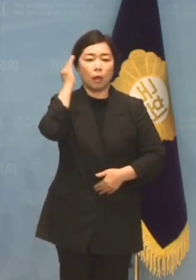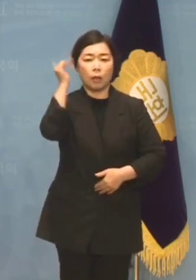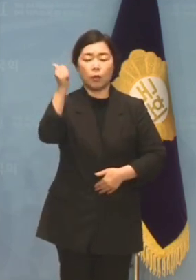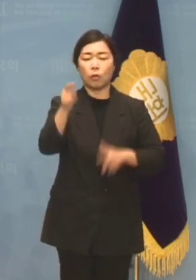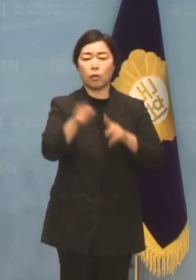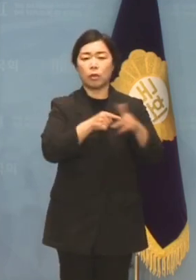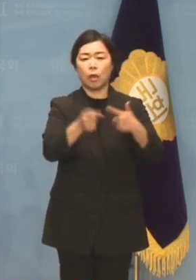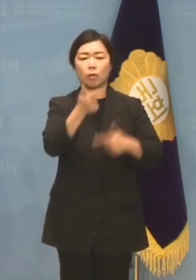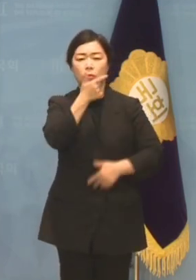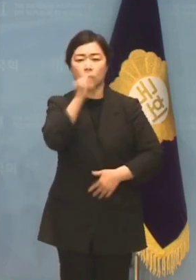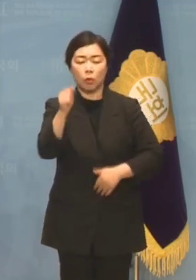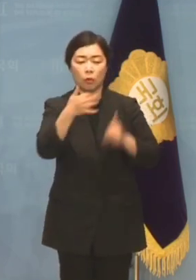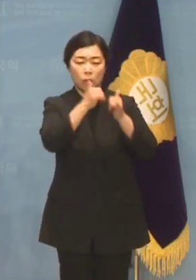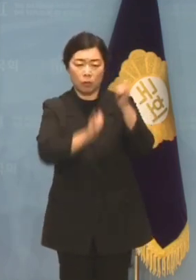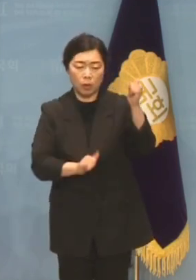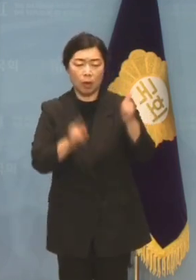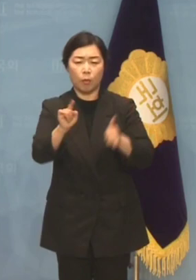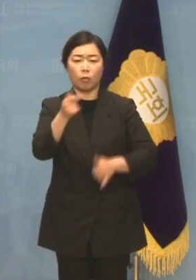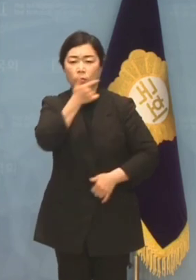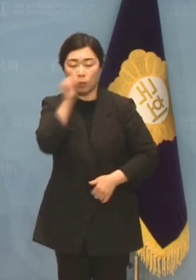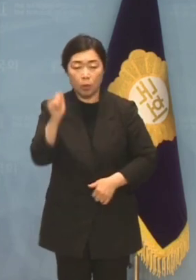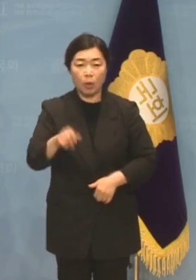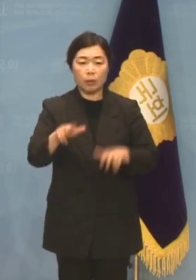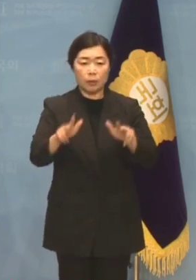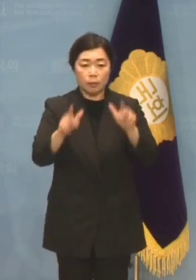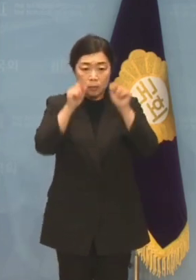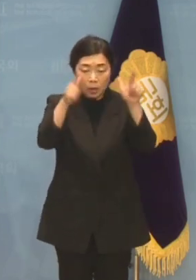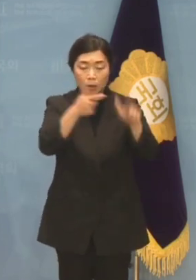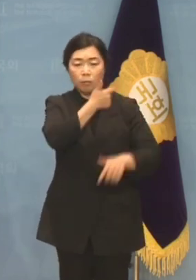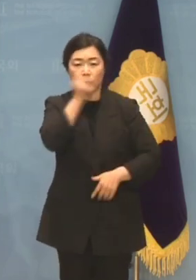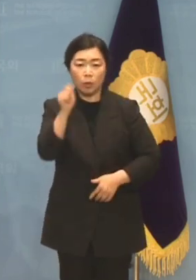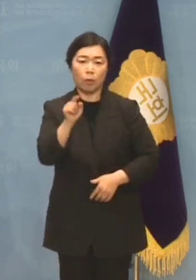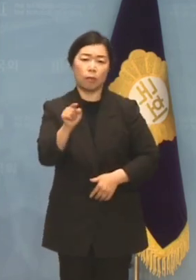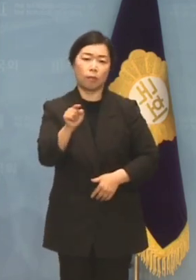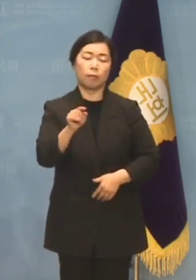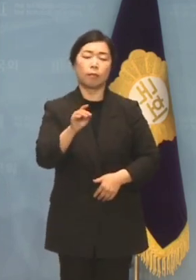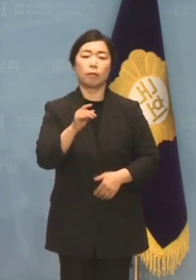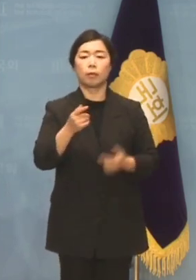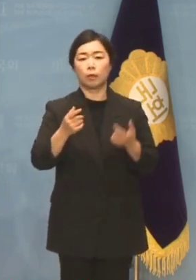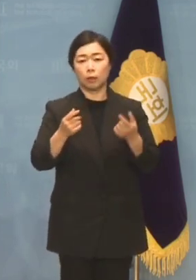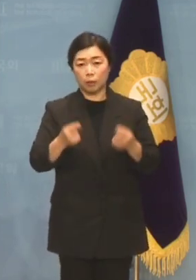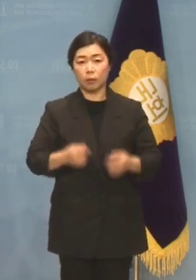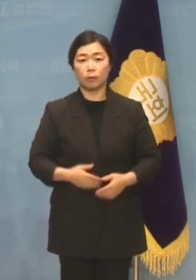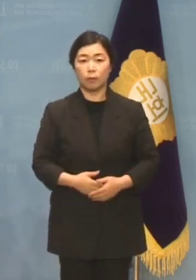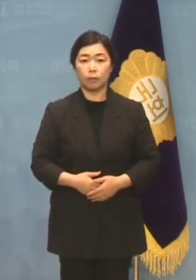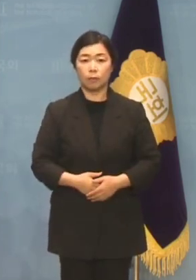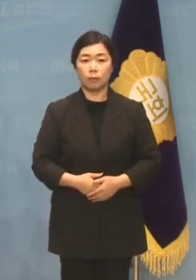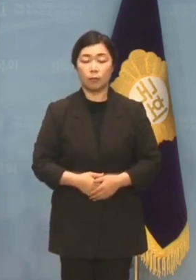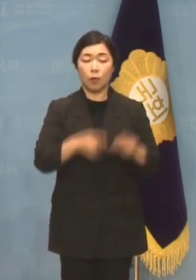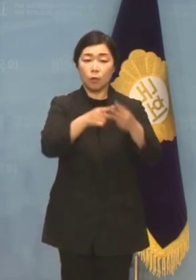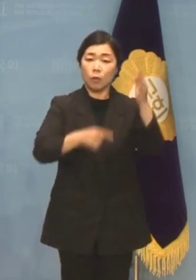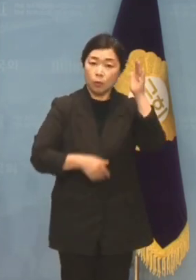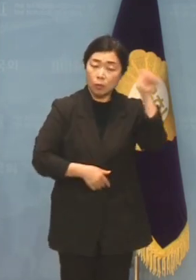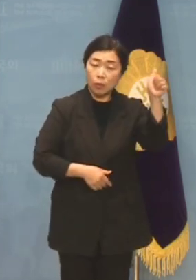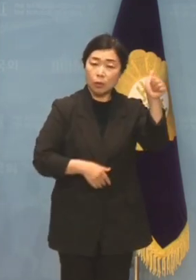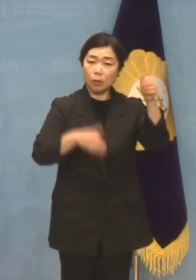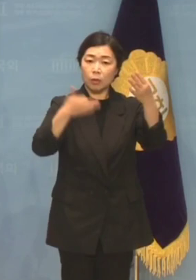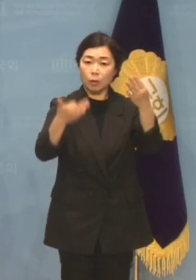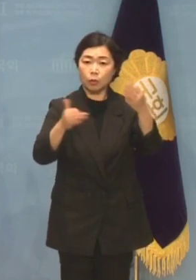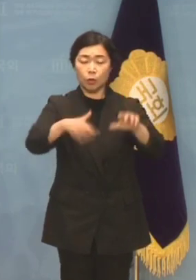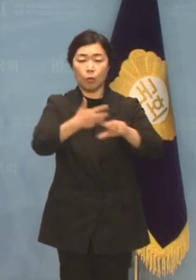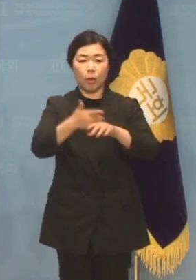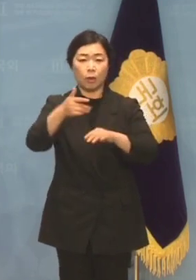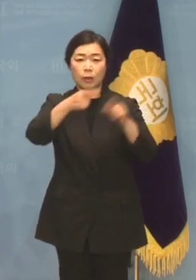역사의식 부족, 현실인식 결여만 확인시켜줍니다. 윤석열 대통령이 4.19 혁명